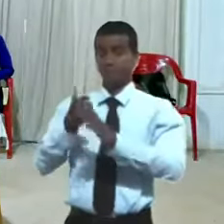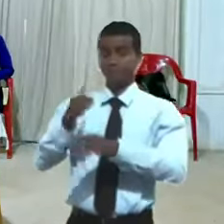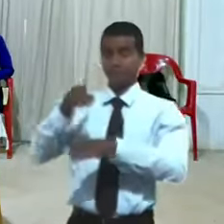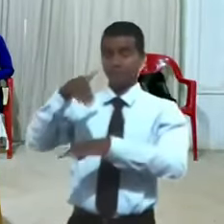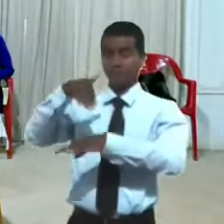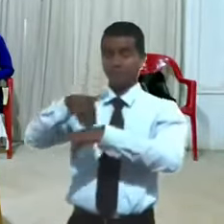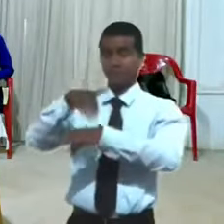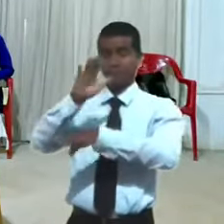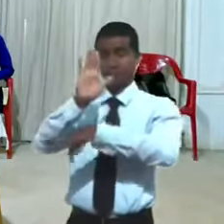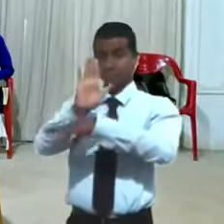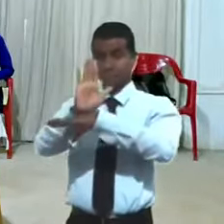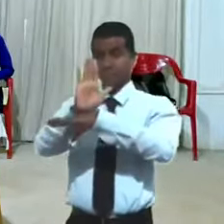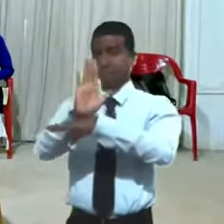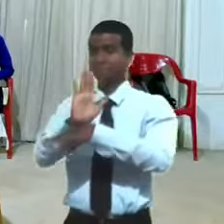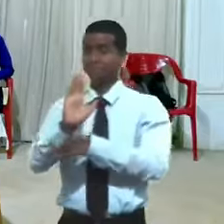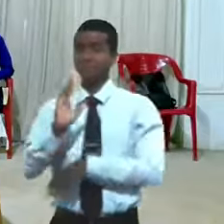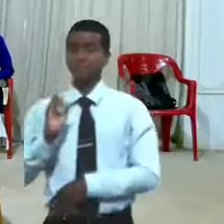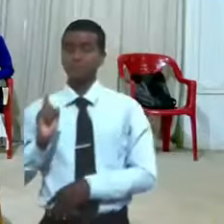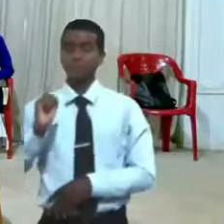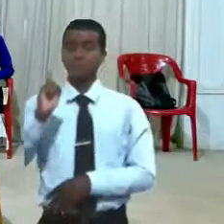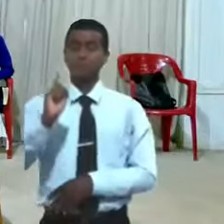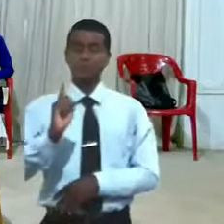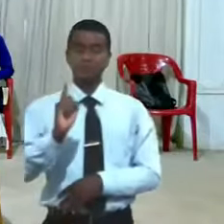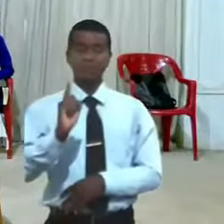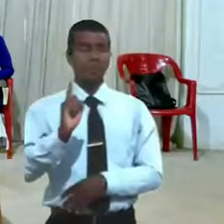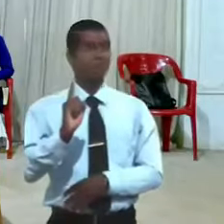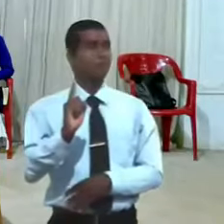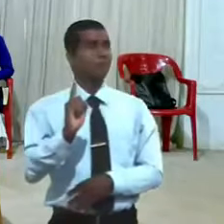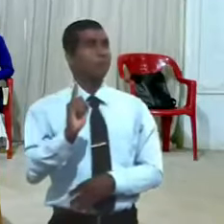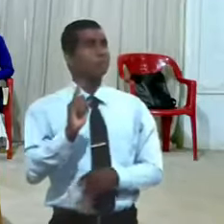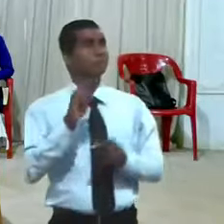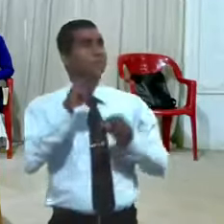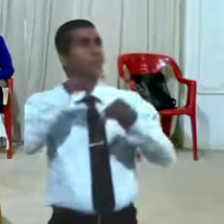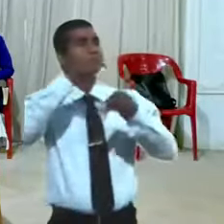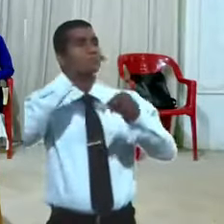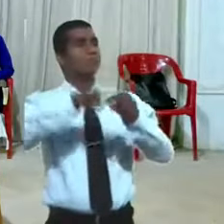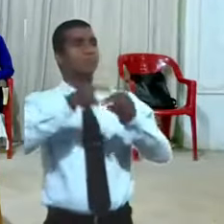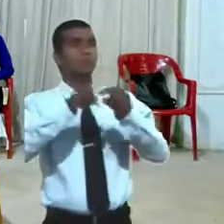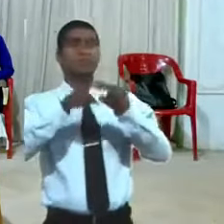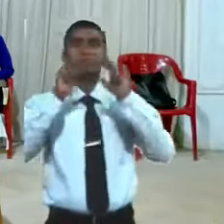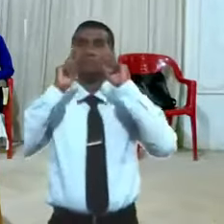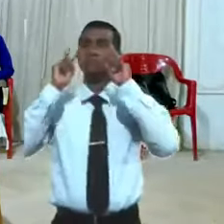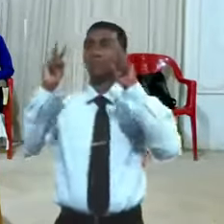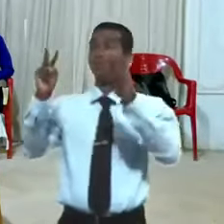subió a la terraza el tercer piso y miró todos los jardines colgantes